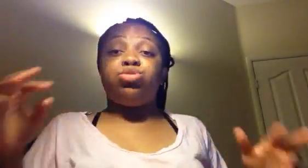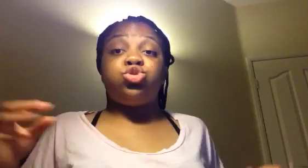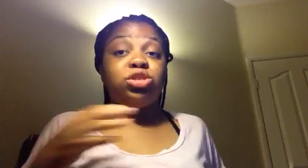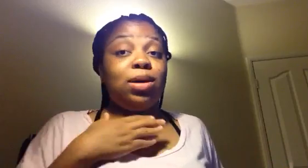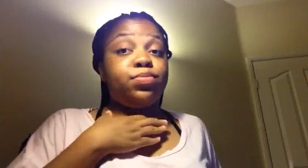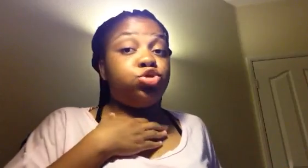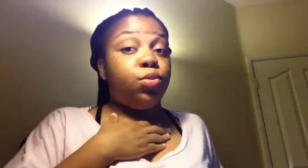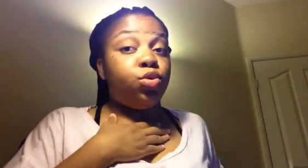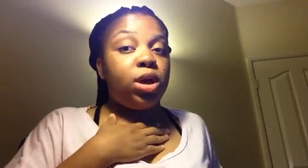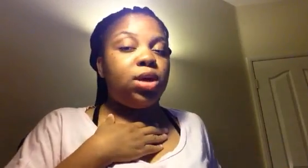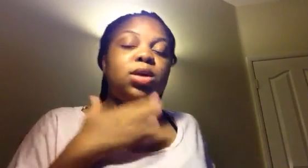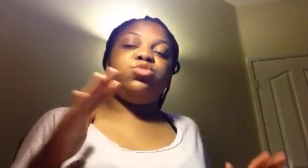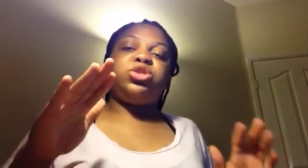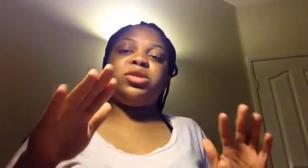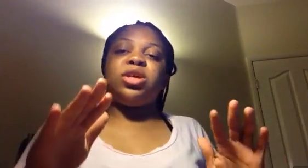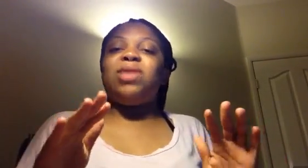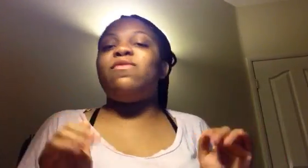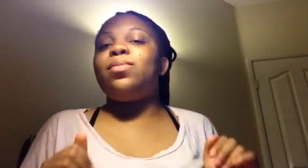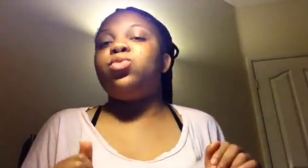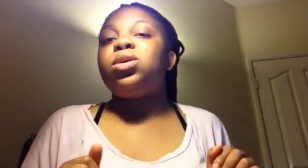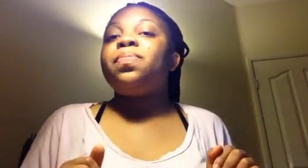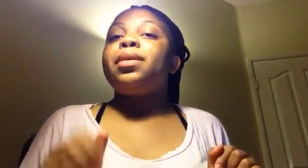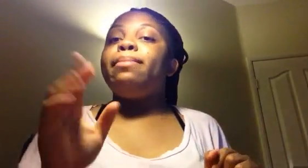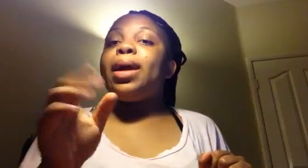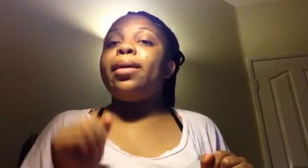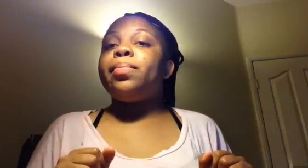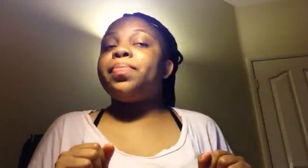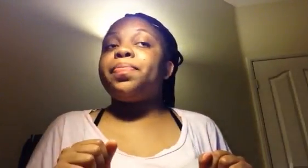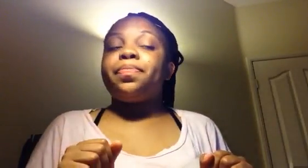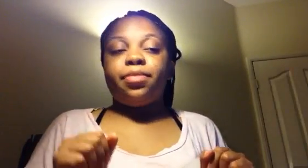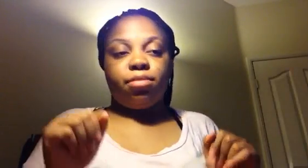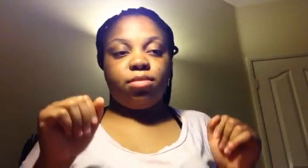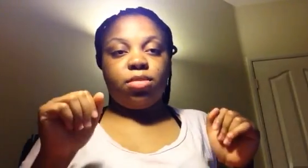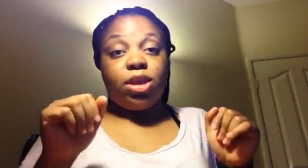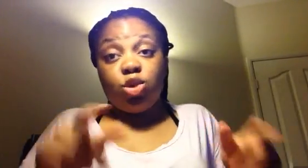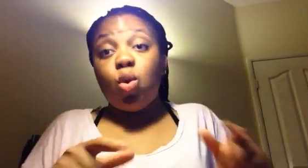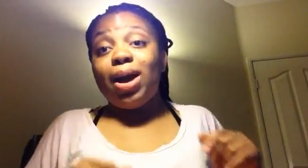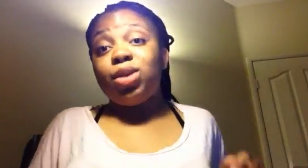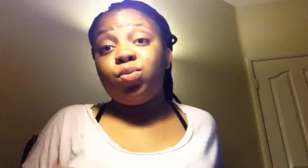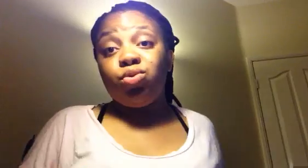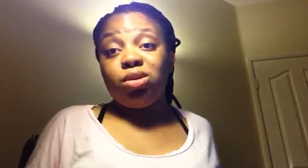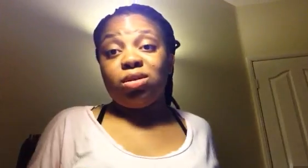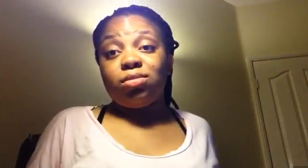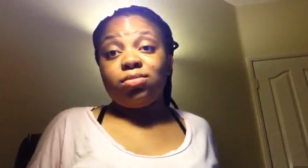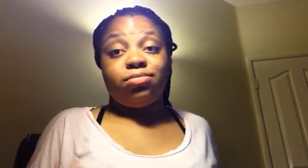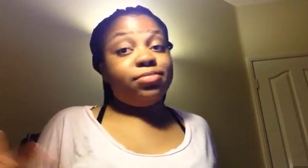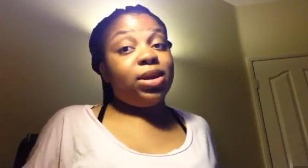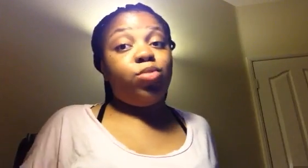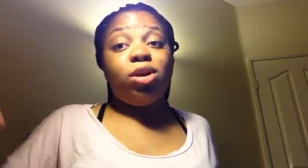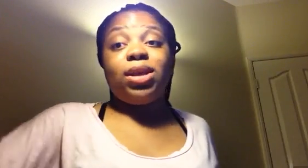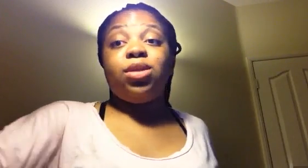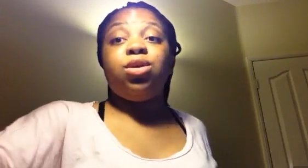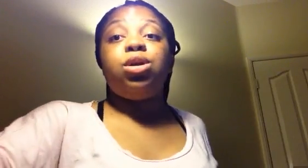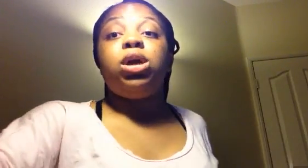punition. J'ai ma punition pour lui. Je ne pas ce qu'il va me faire pour lui. Mais, il doit être puni. Pour l'entendeur,